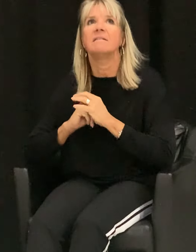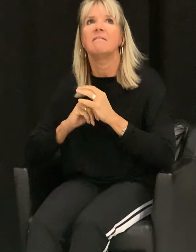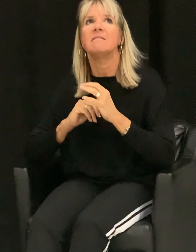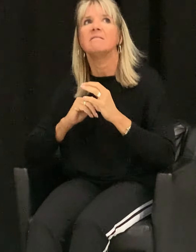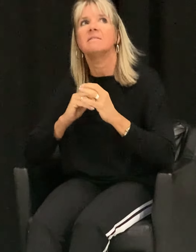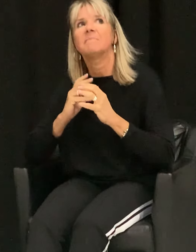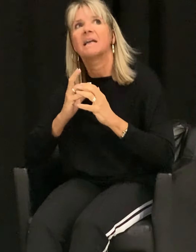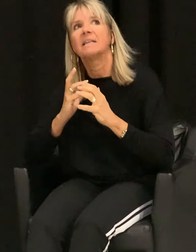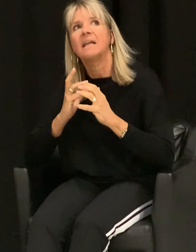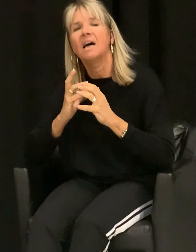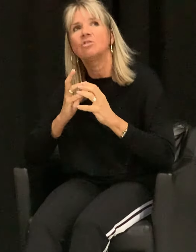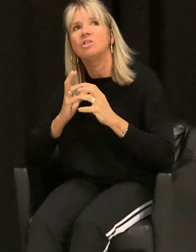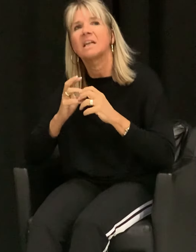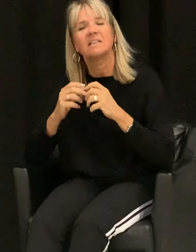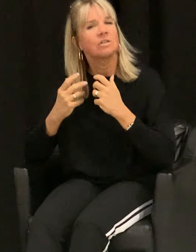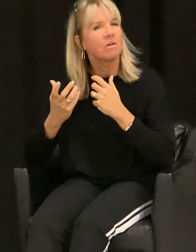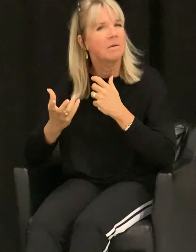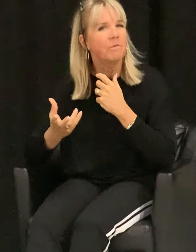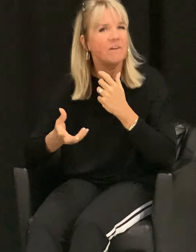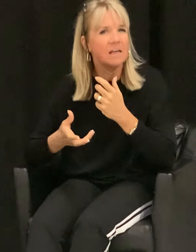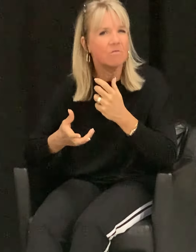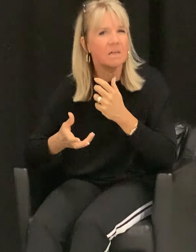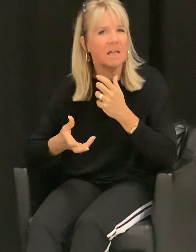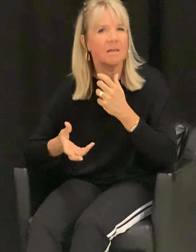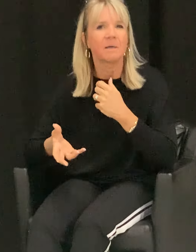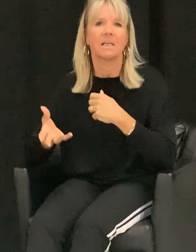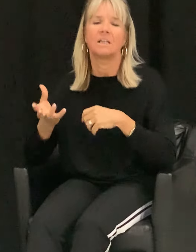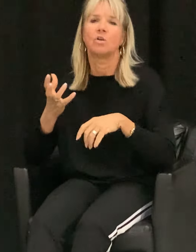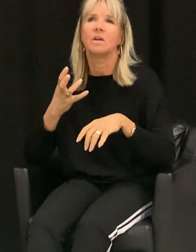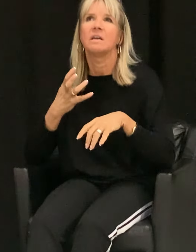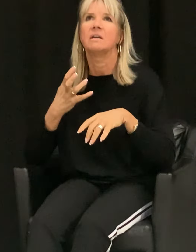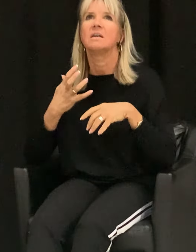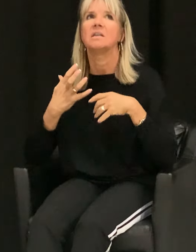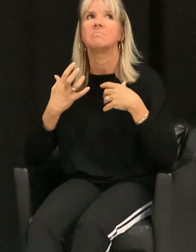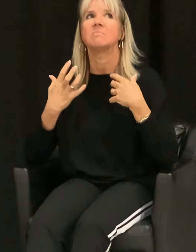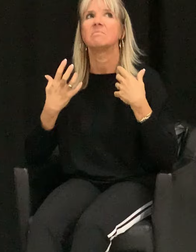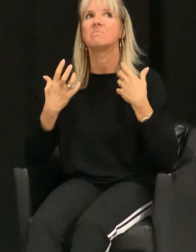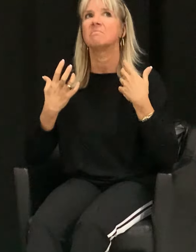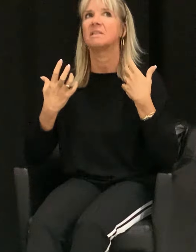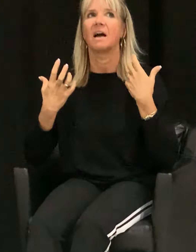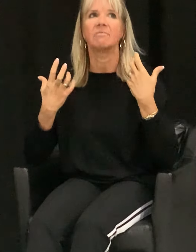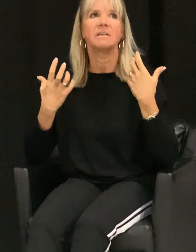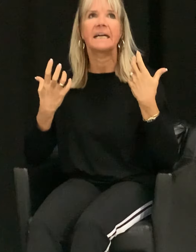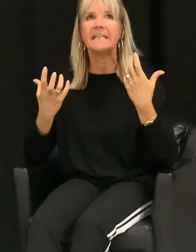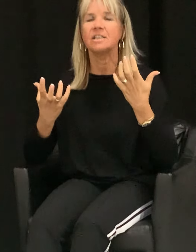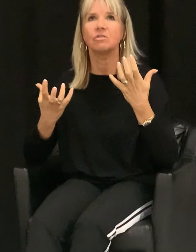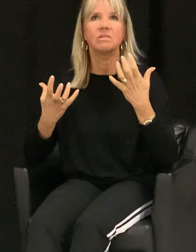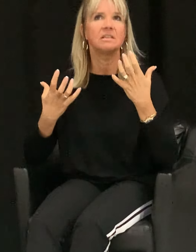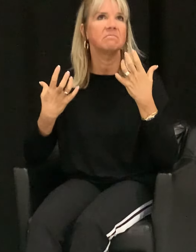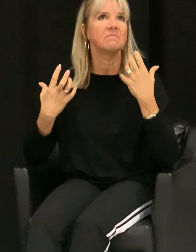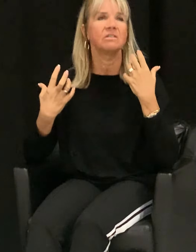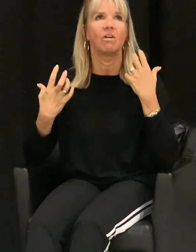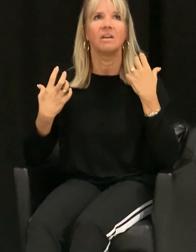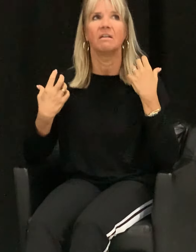Denn man kann dadurch ganz neue Bewegungen lernen, man kann neue Richtungen, neue